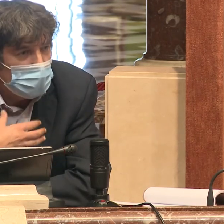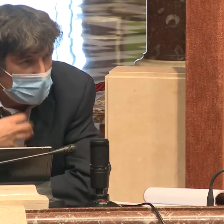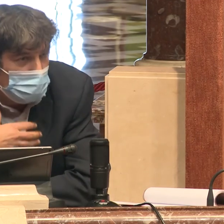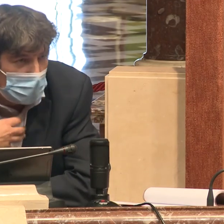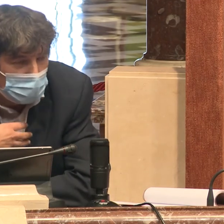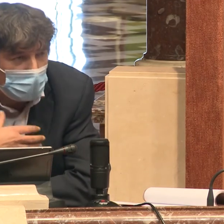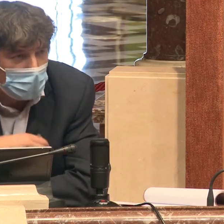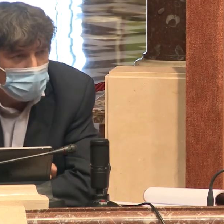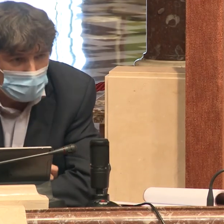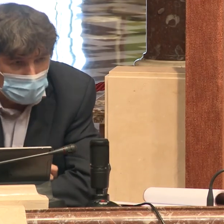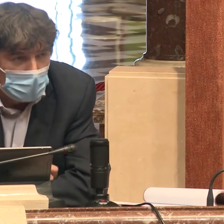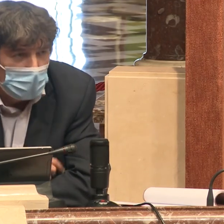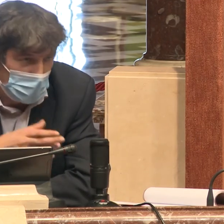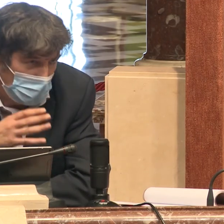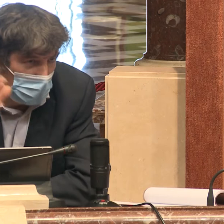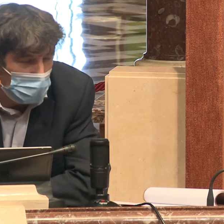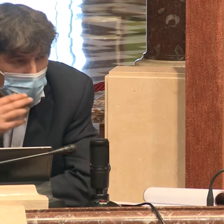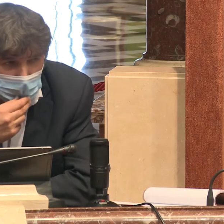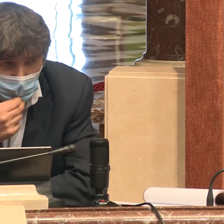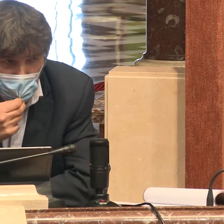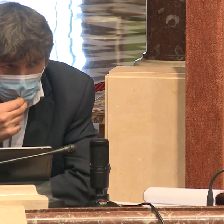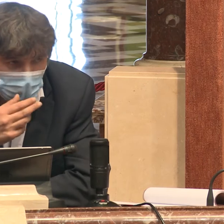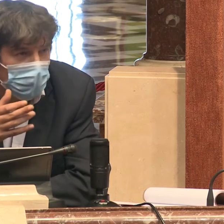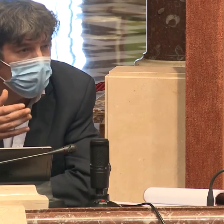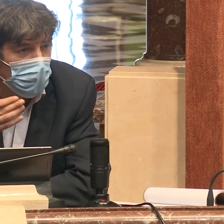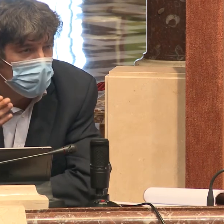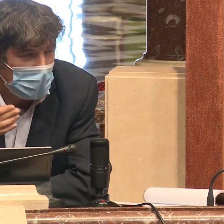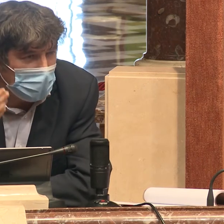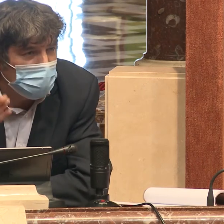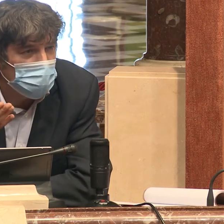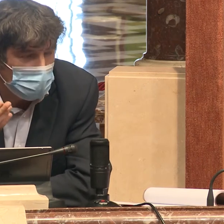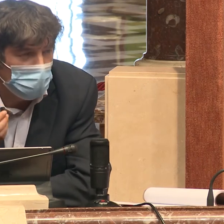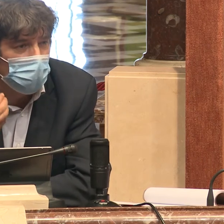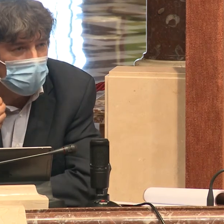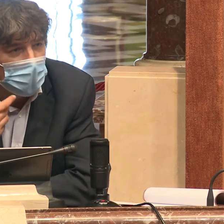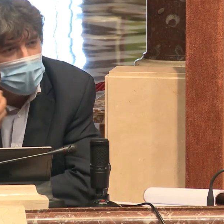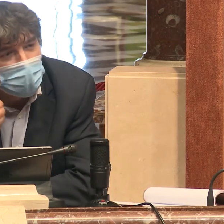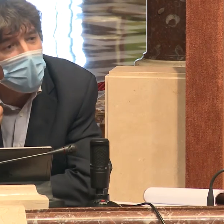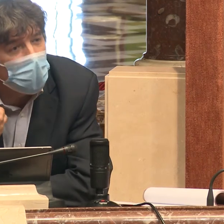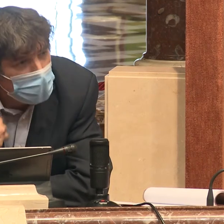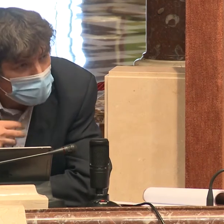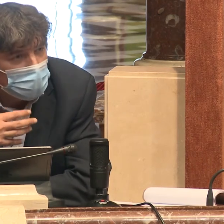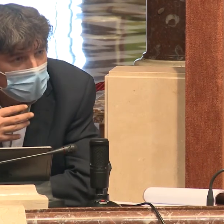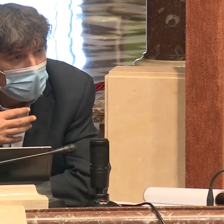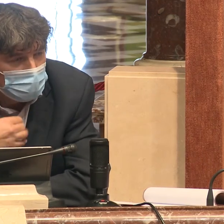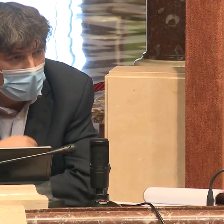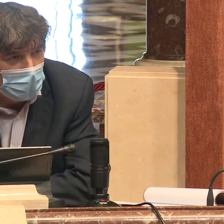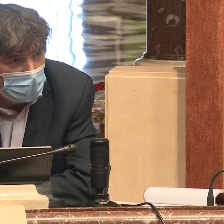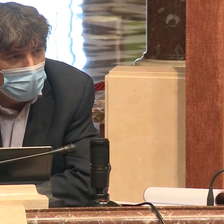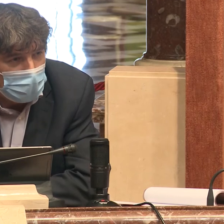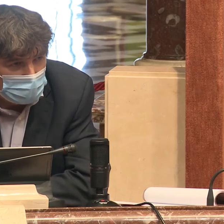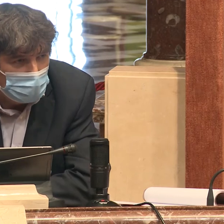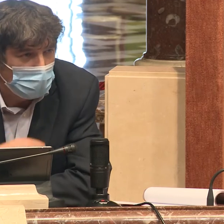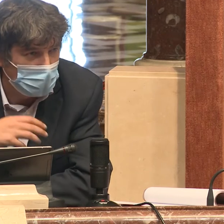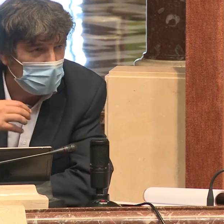siempre de nuestros recursos y ahora iremos con eso. No es por sacar pecho, sino por sentir orgullo de